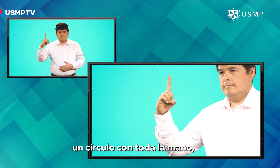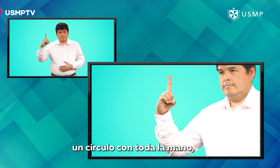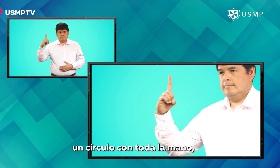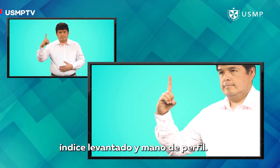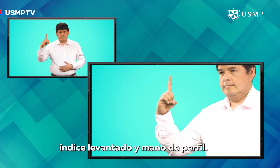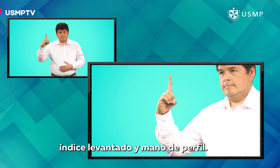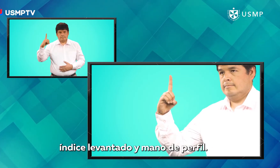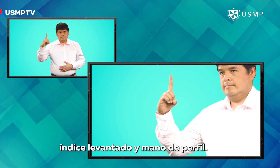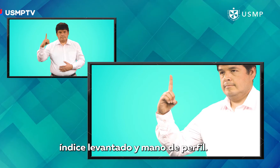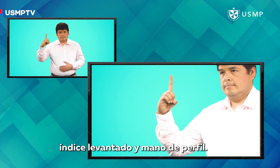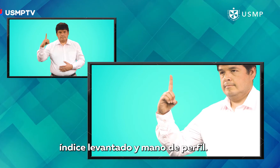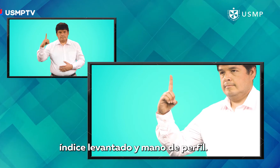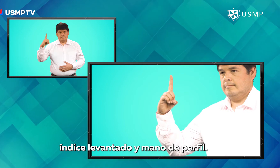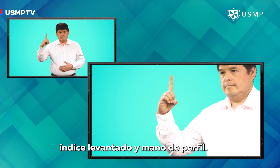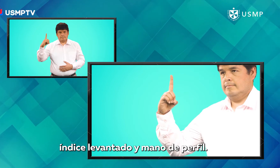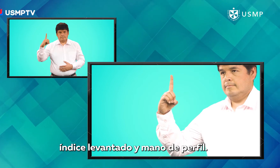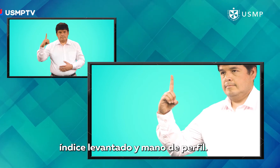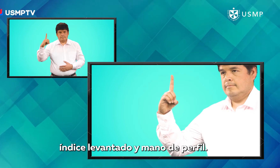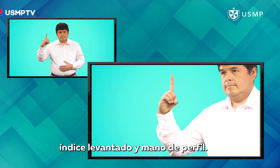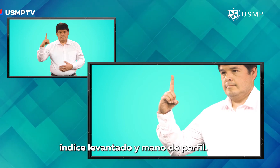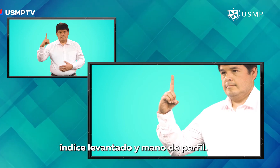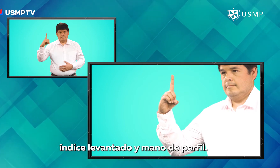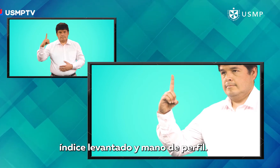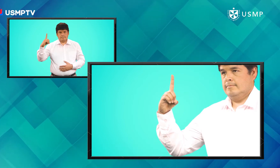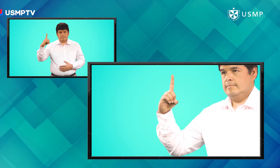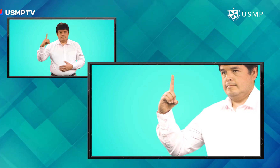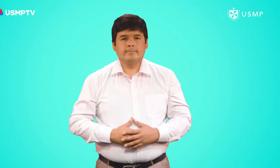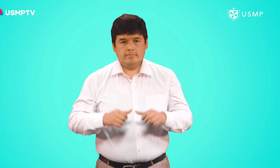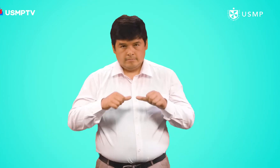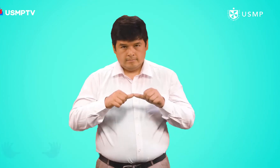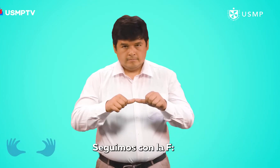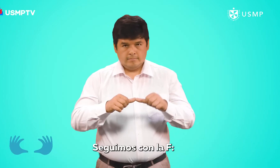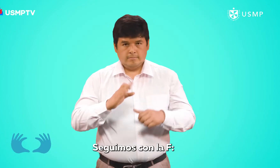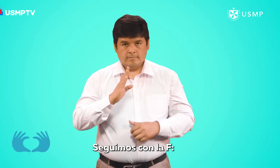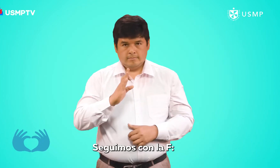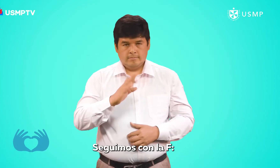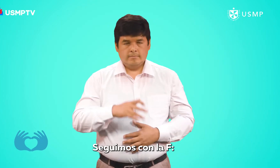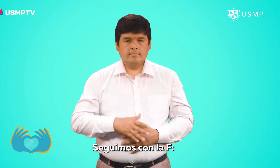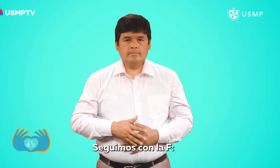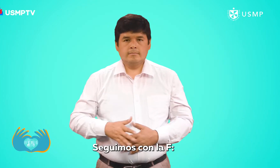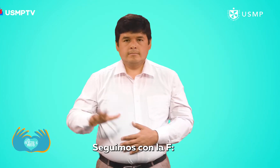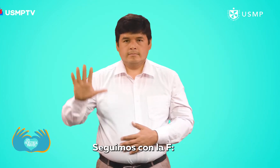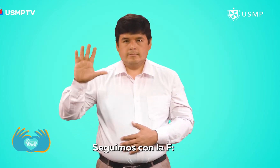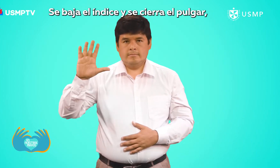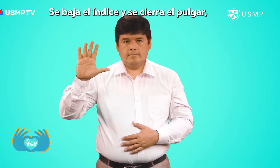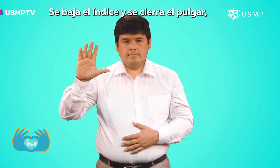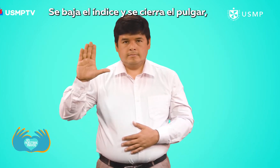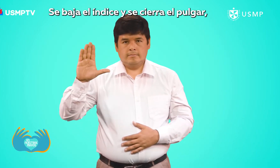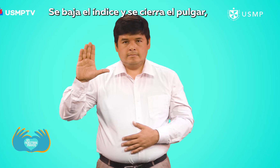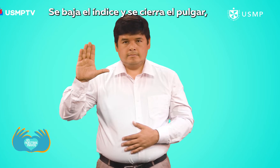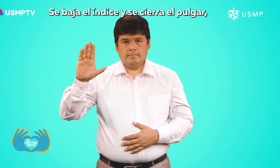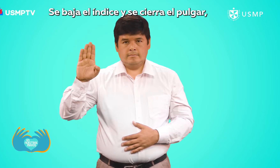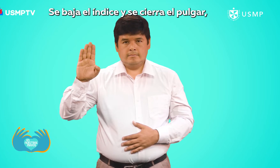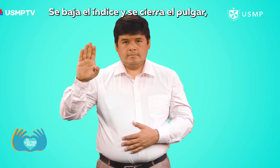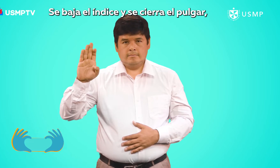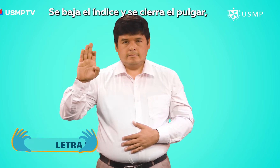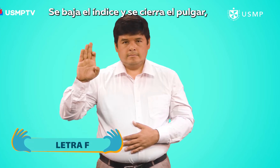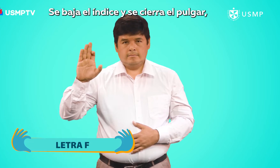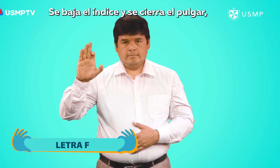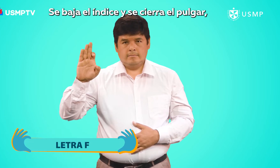mano, índice levantado y mano de perfil. Seguimos con la F. Se baja el índice y se cierra el pulgar,